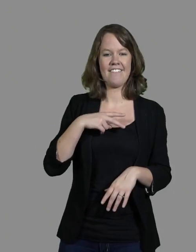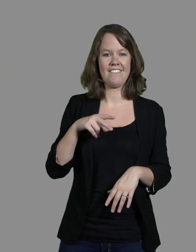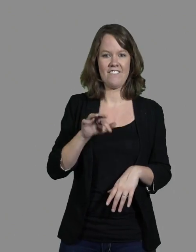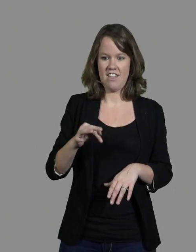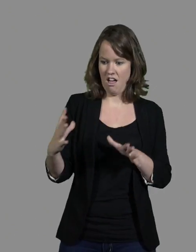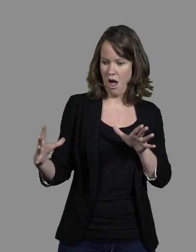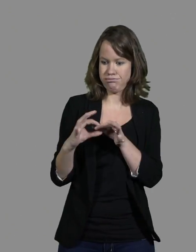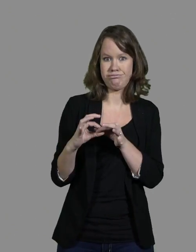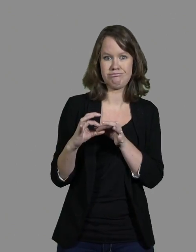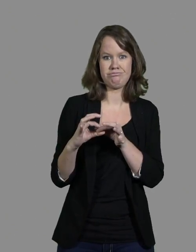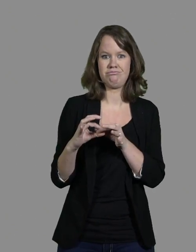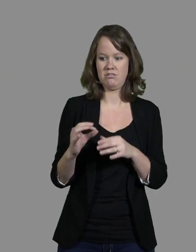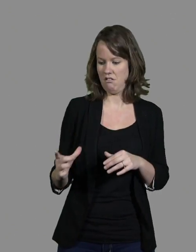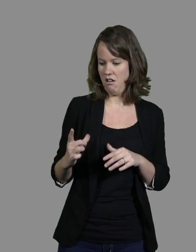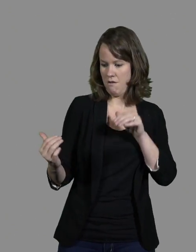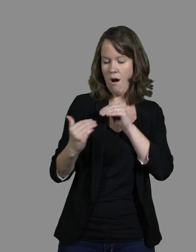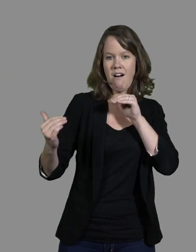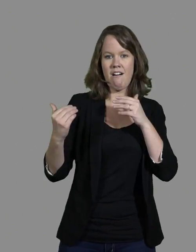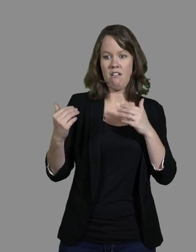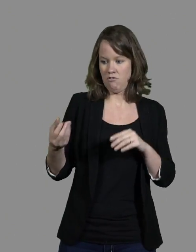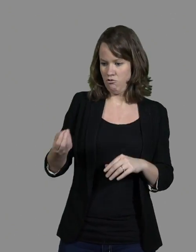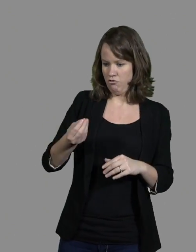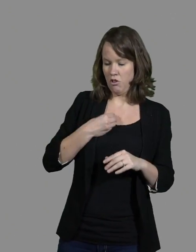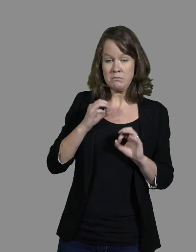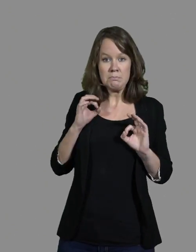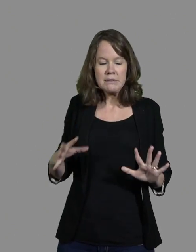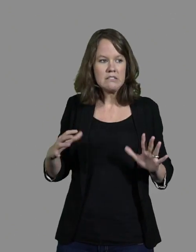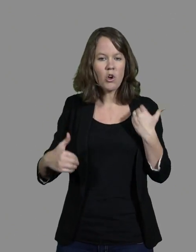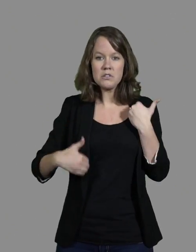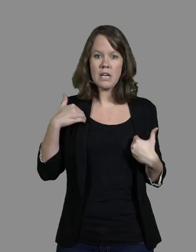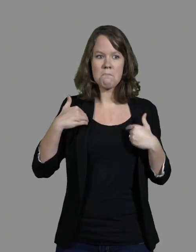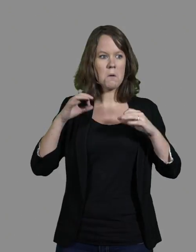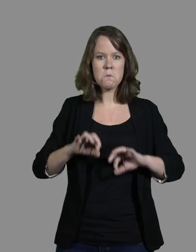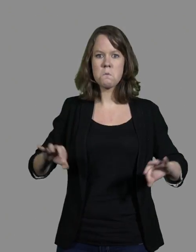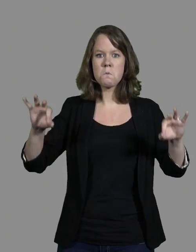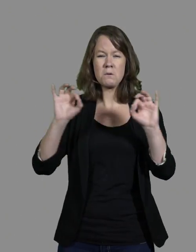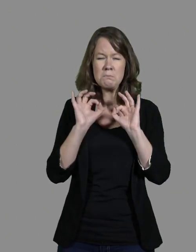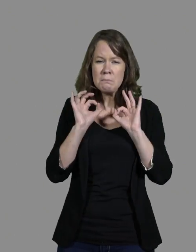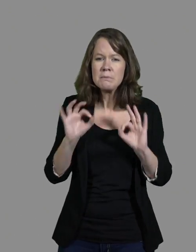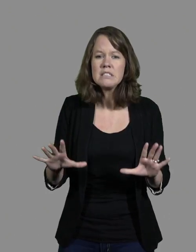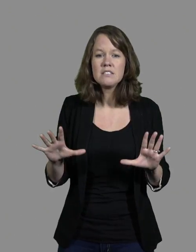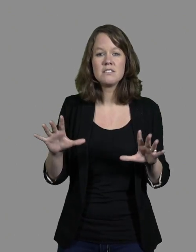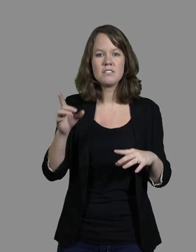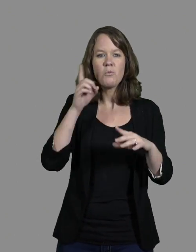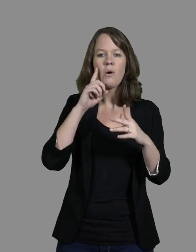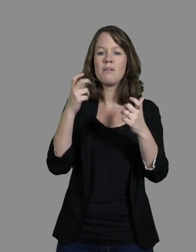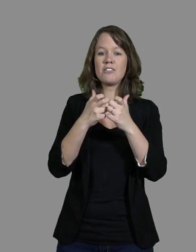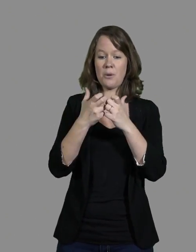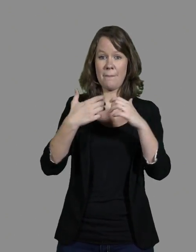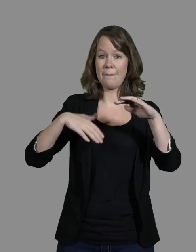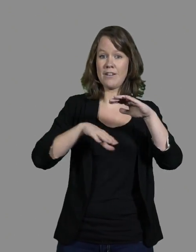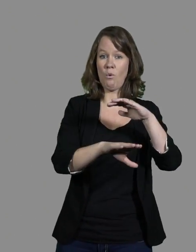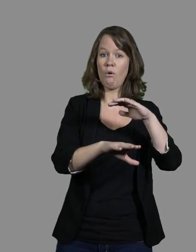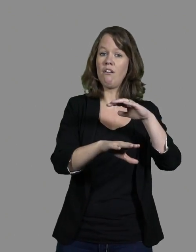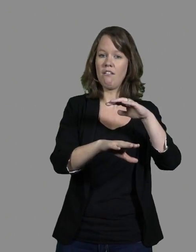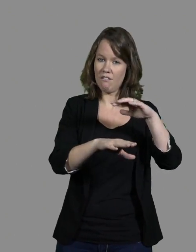Et ça m'a rendue valide, en fait. Parce que ce qui est marrant, c'est que dans les Transports en commun, on pense ce que je vois. Donc, très